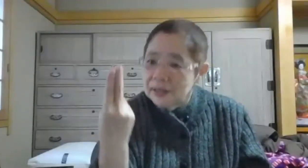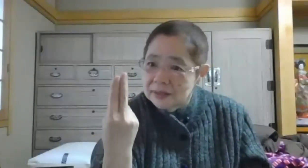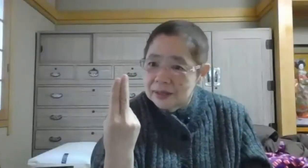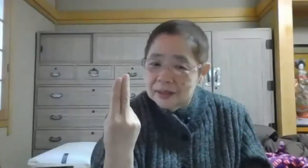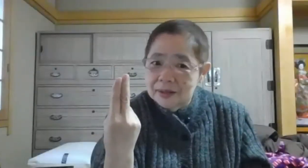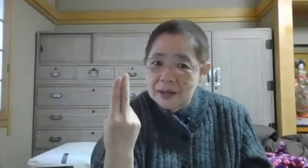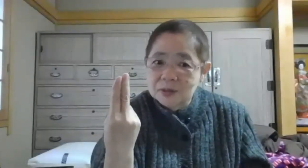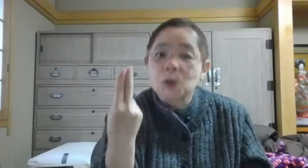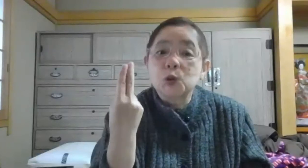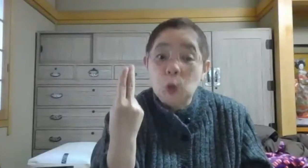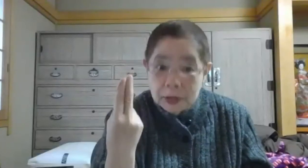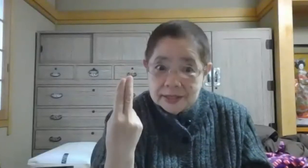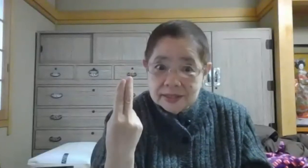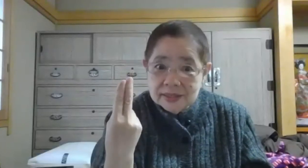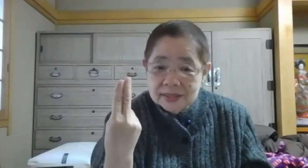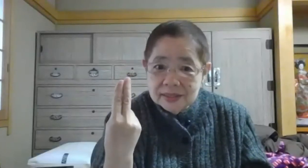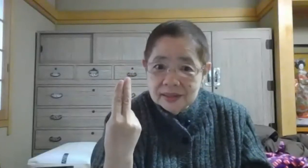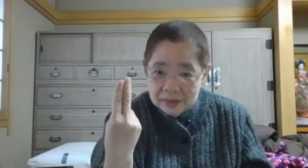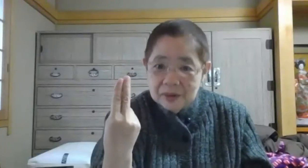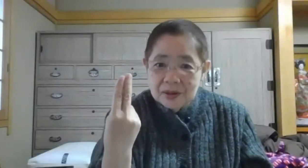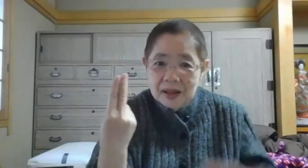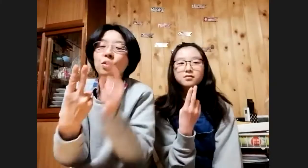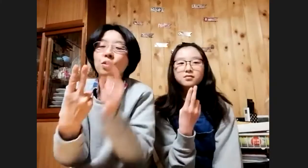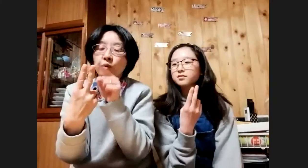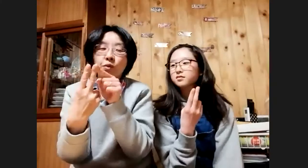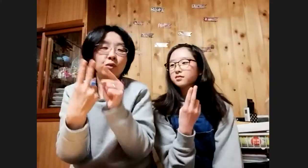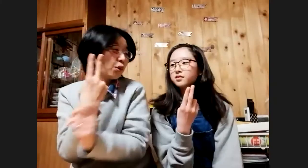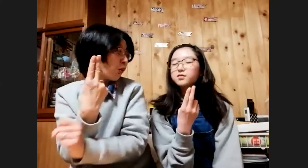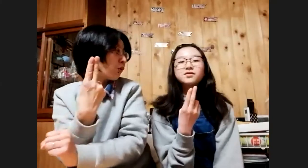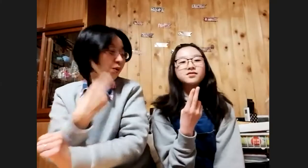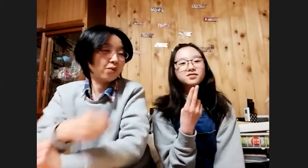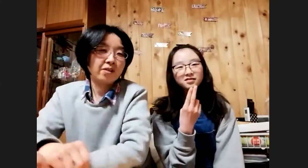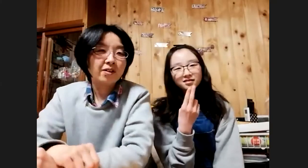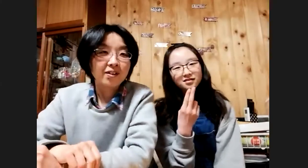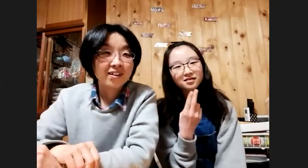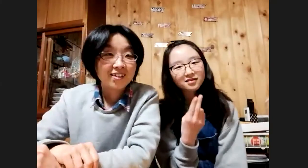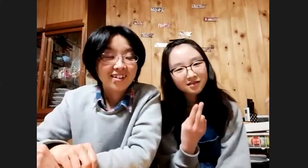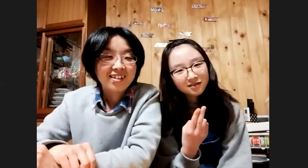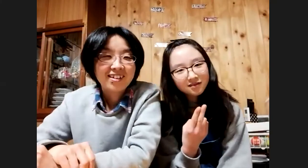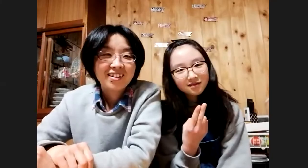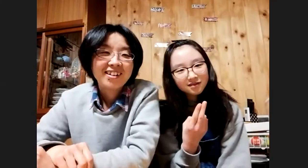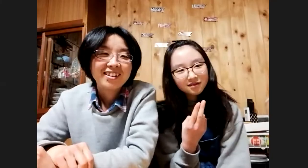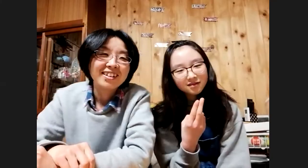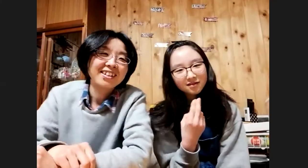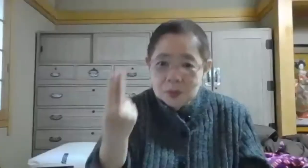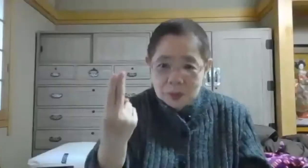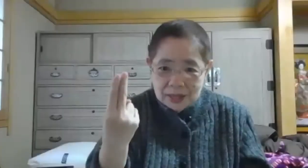っくり返すと、とですこれ、間違いやすいのでと、とです